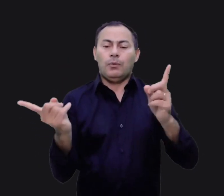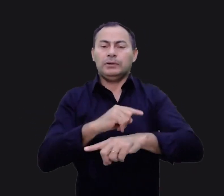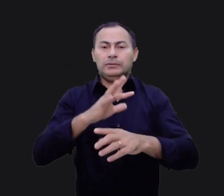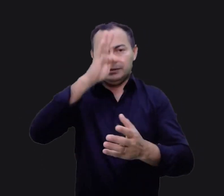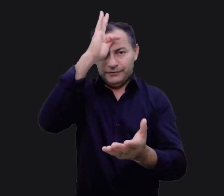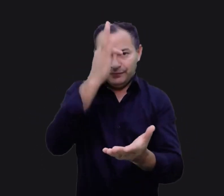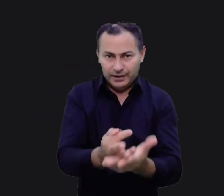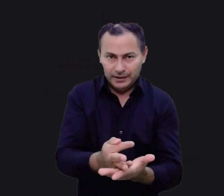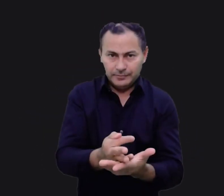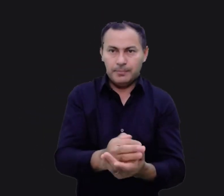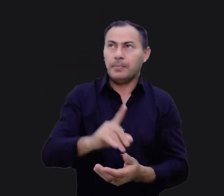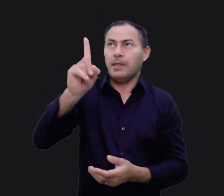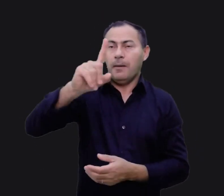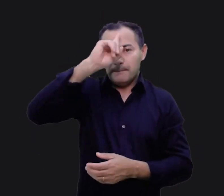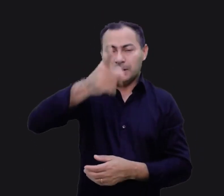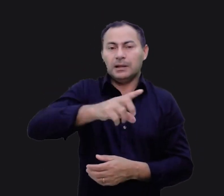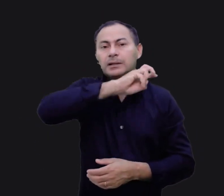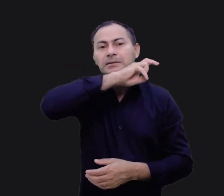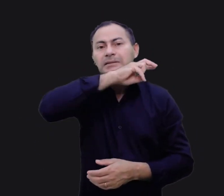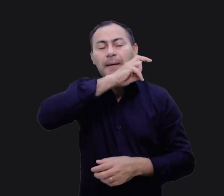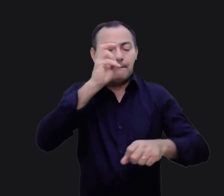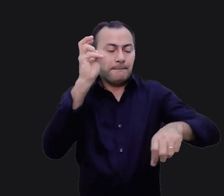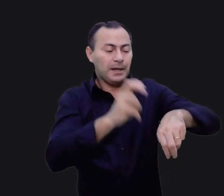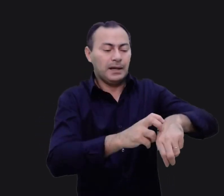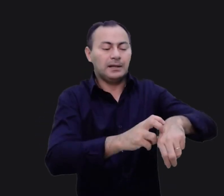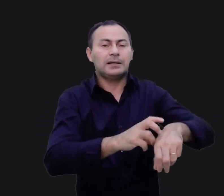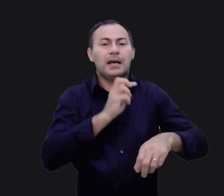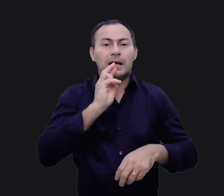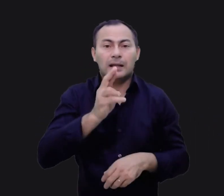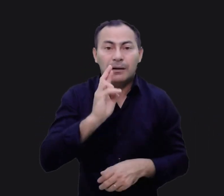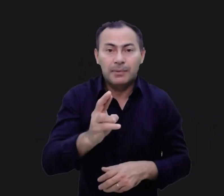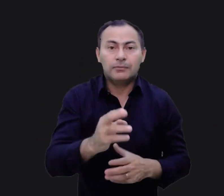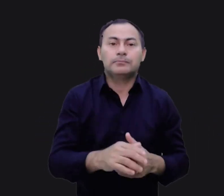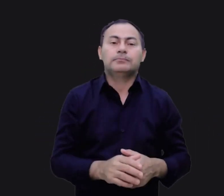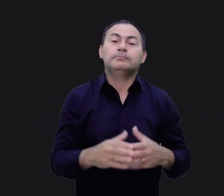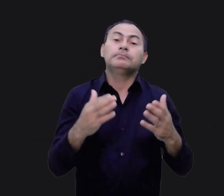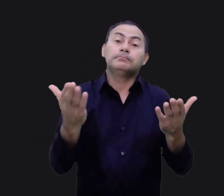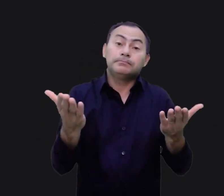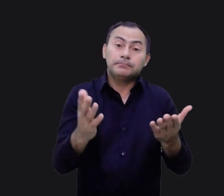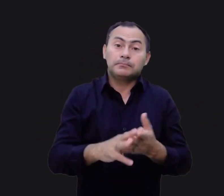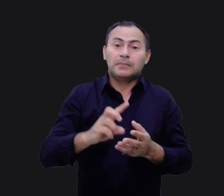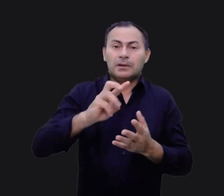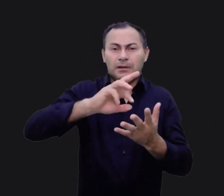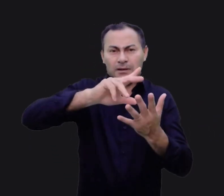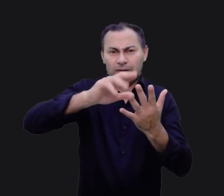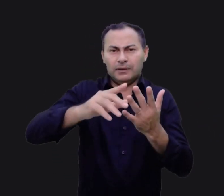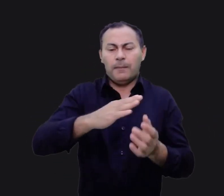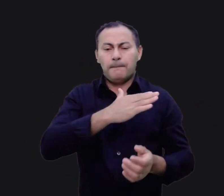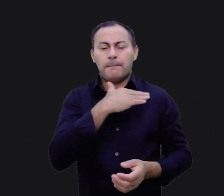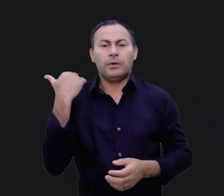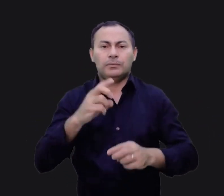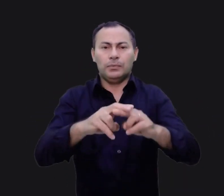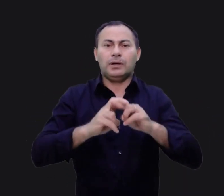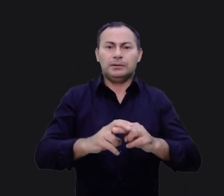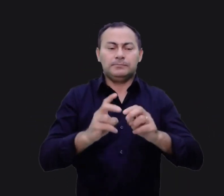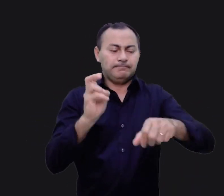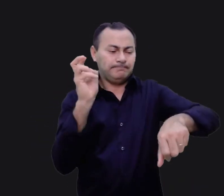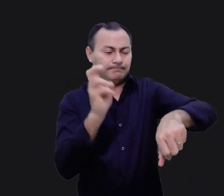oposto de fé. Deus manda serpentes para picar esses que reclamam. Então, quando vários deles estão morrendo por causa das